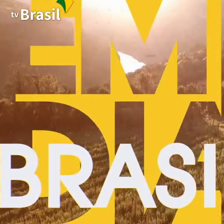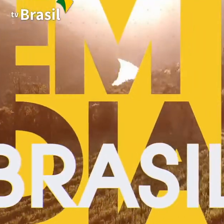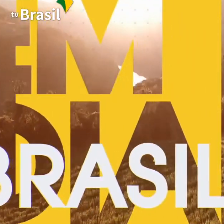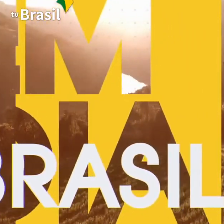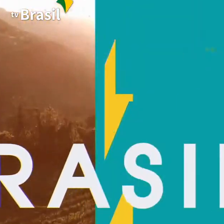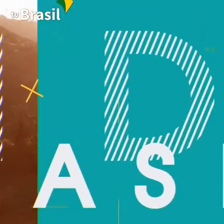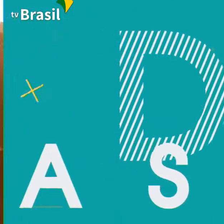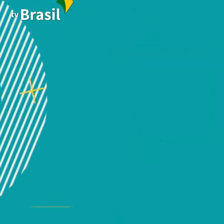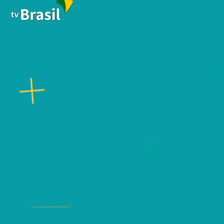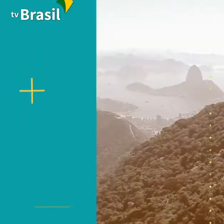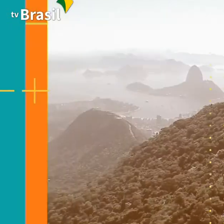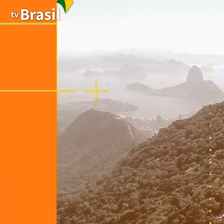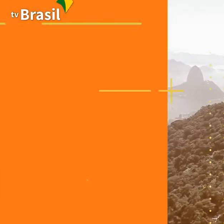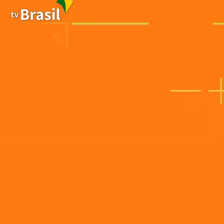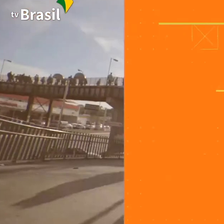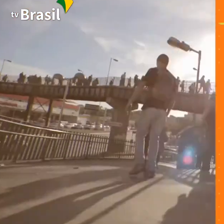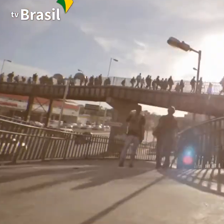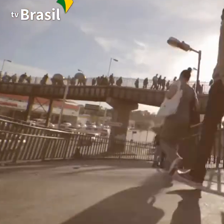Até